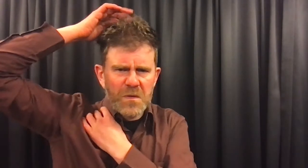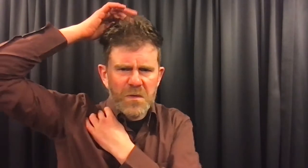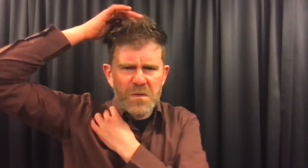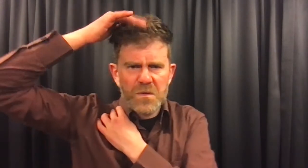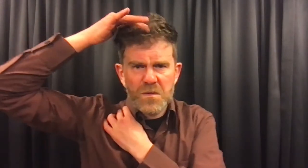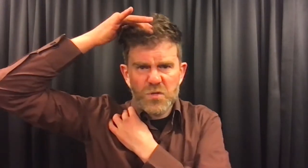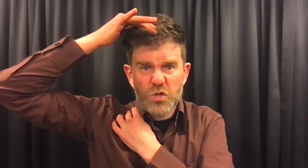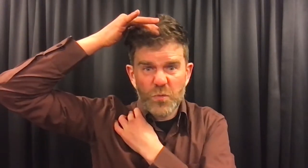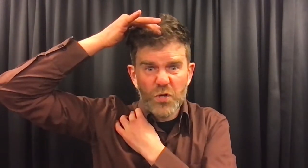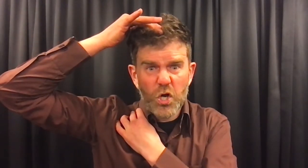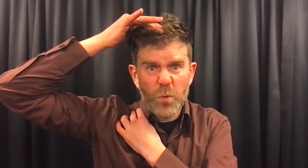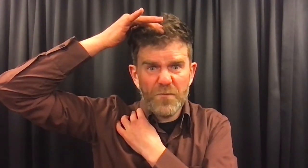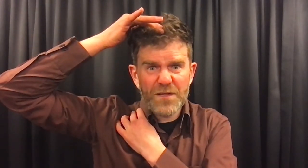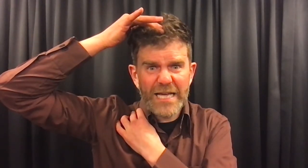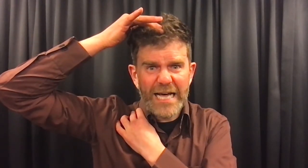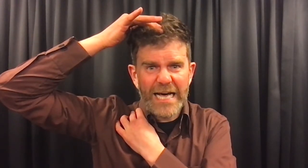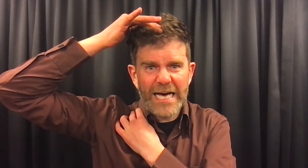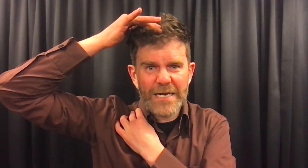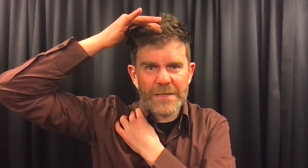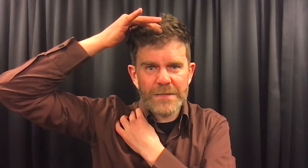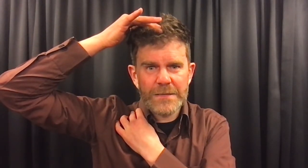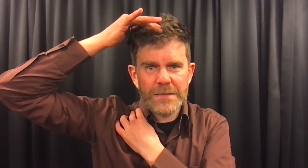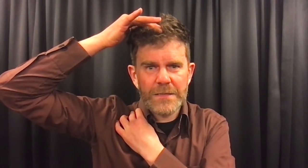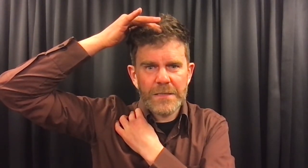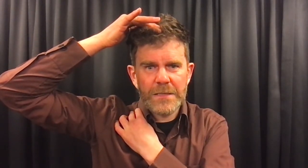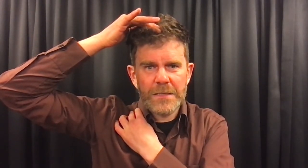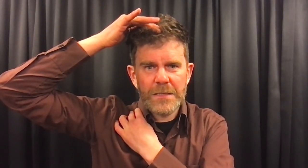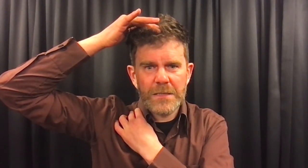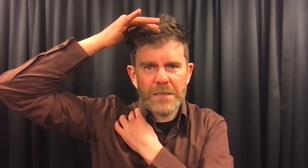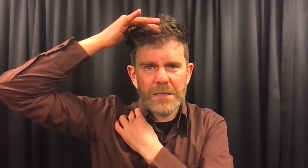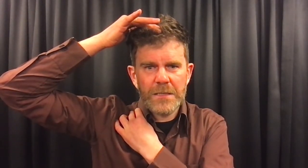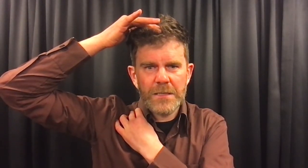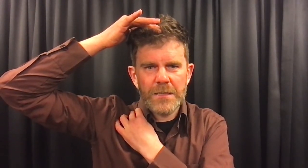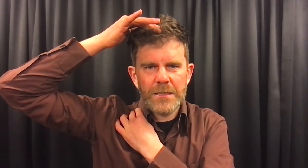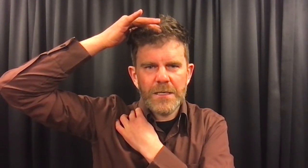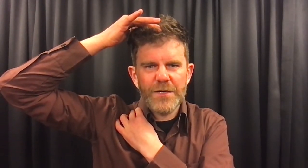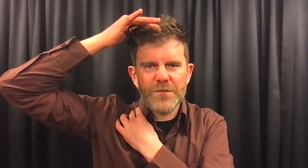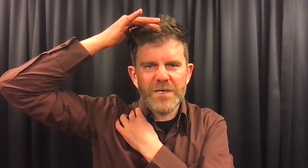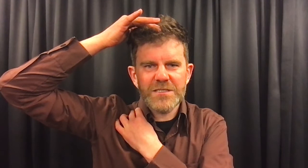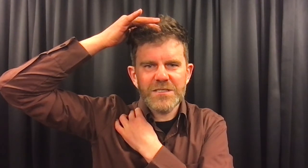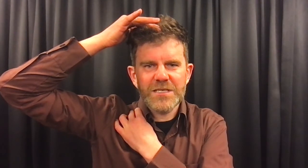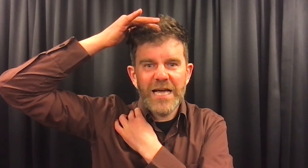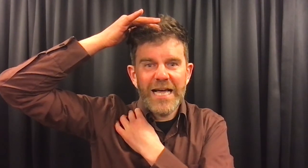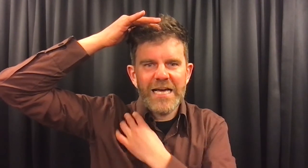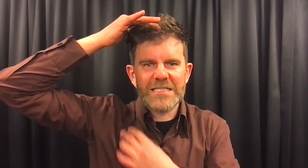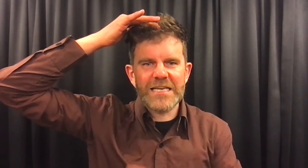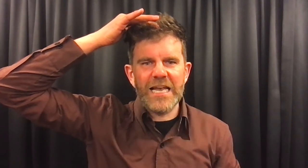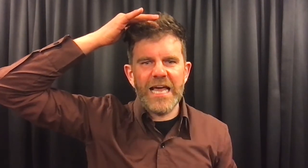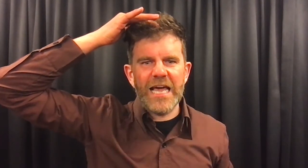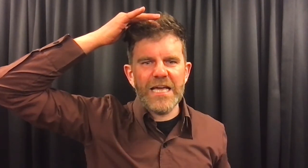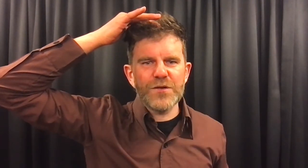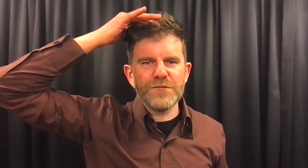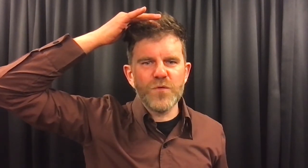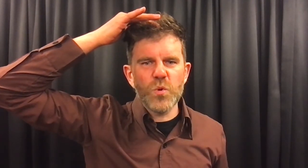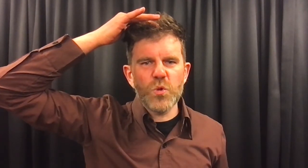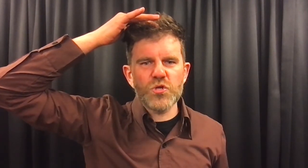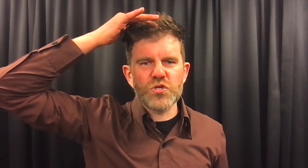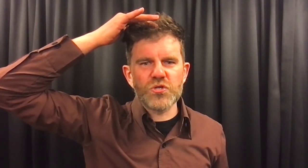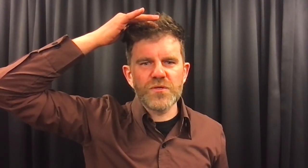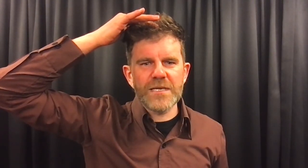Tot op de kop van de arend. Het was het kleine vogeltje zonder